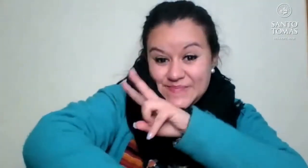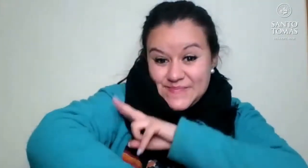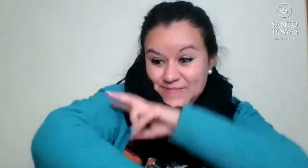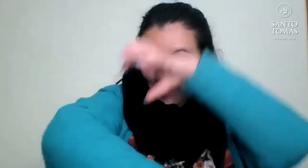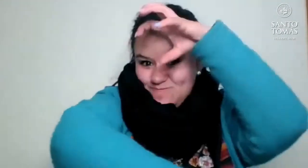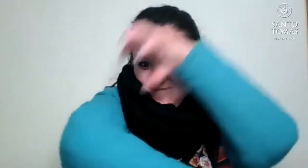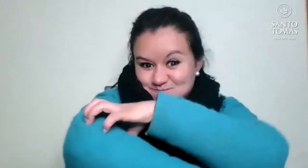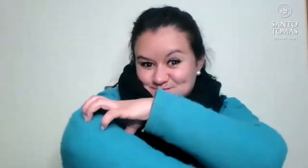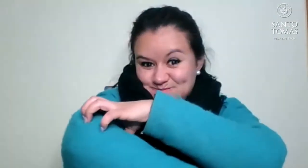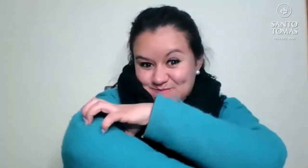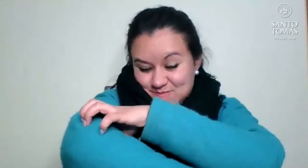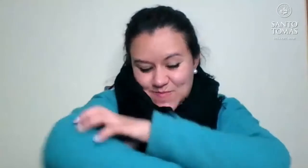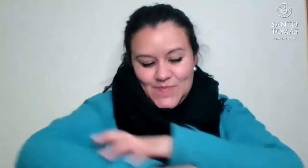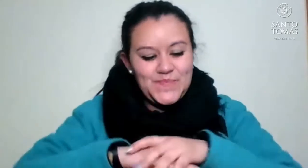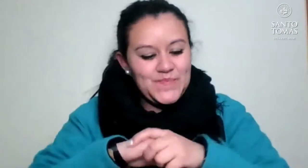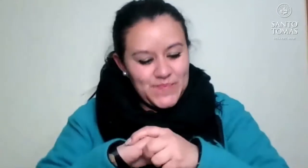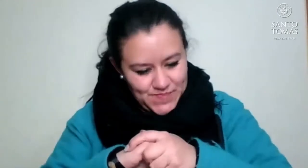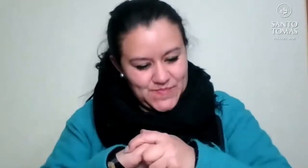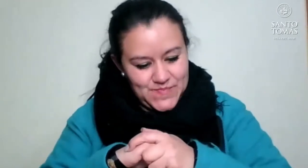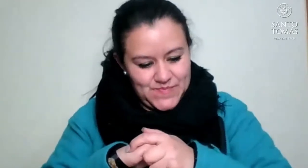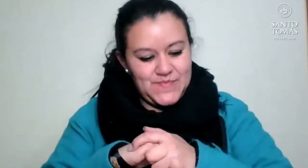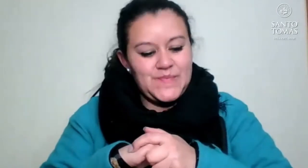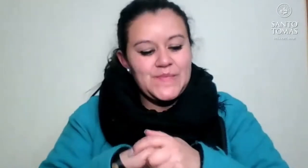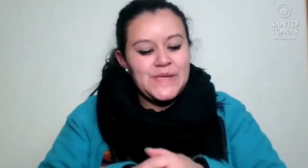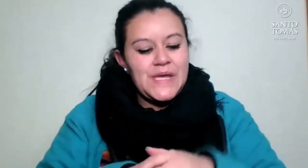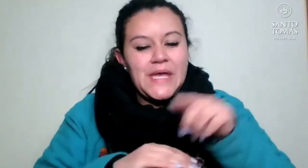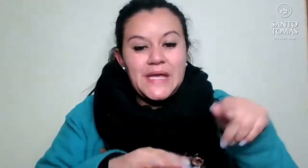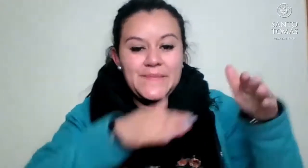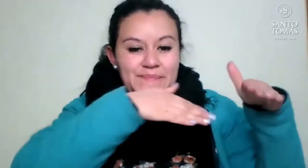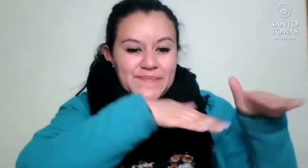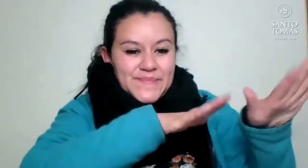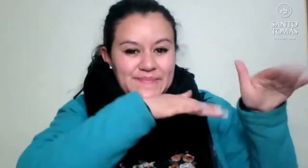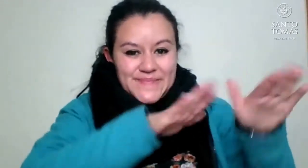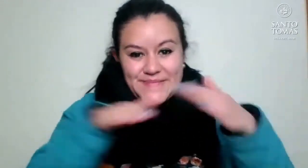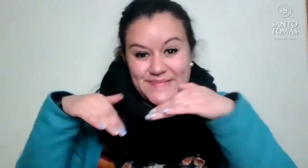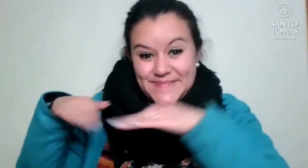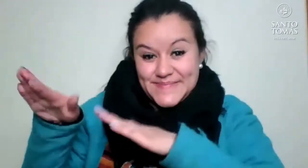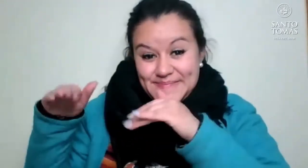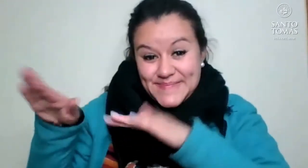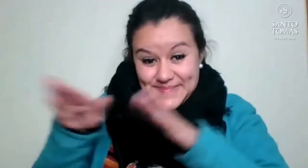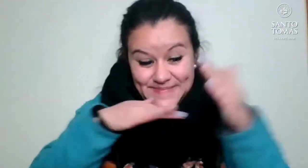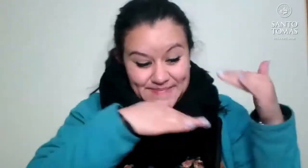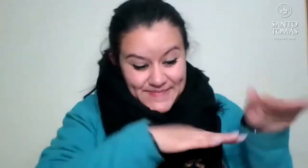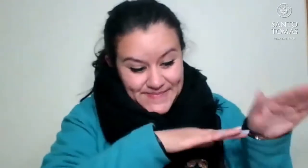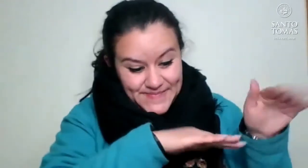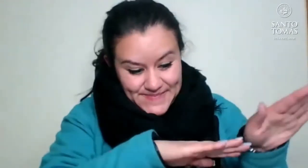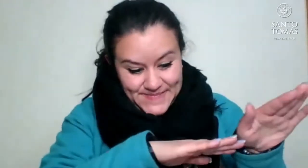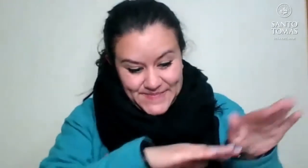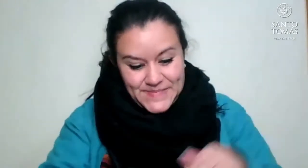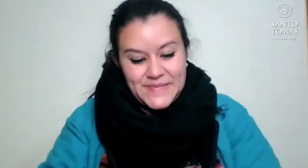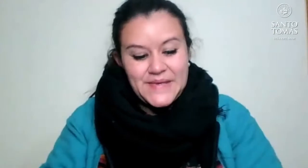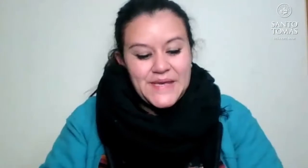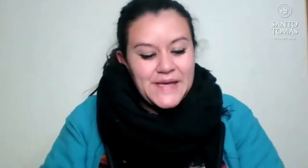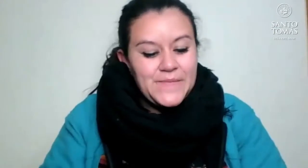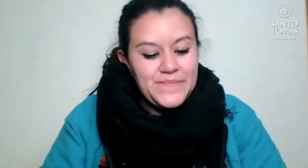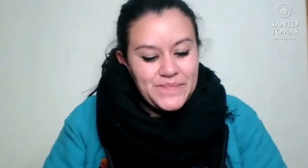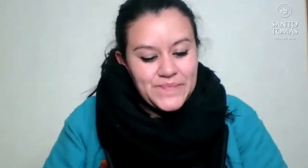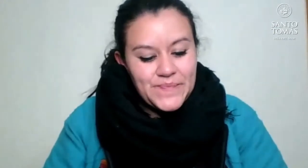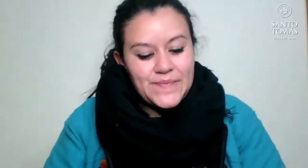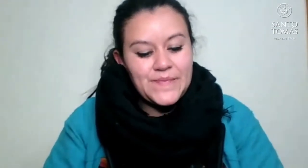Vamos a ver acá de la zona de Valparaíso, de la región de Valparaíso, algunas ciudades. Comenzamos con la ciudad de Isla de